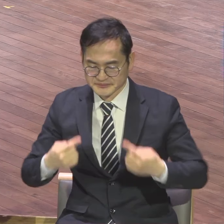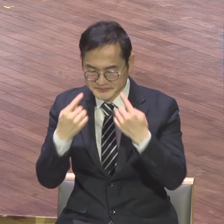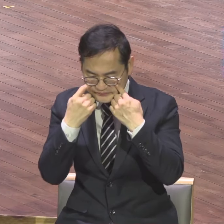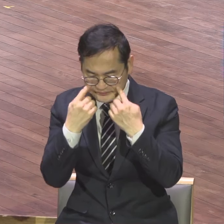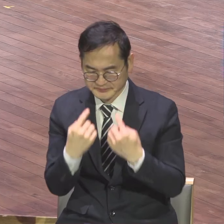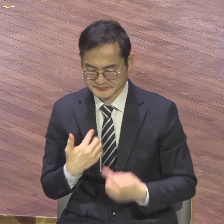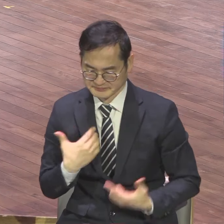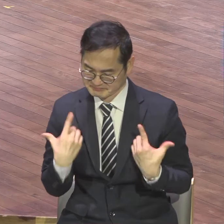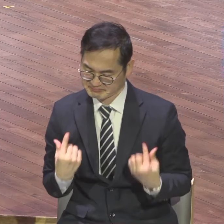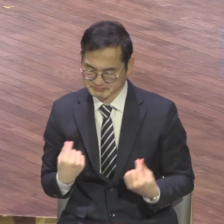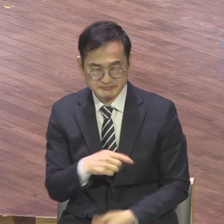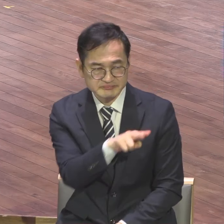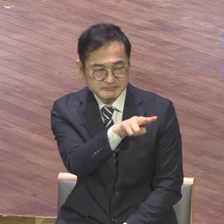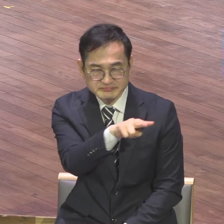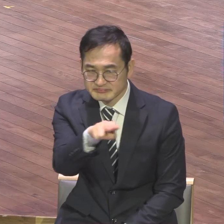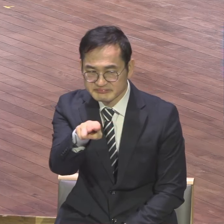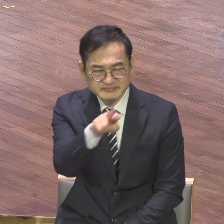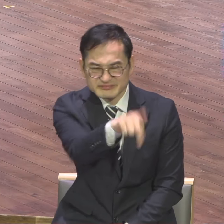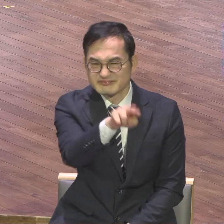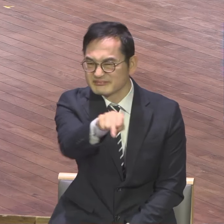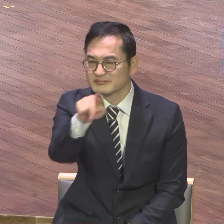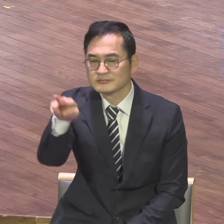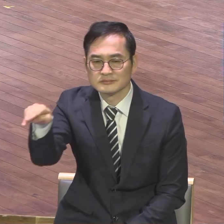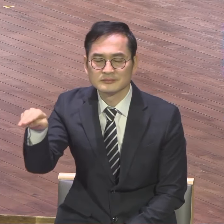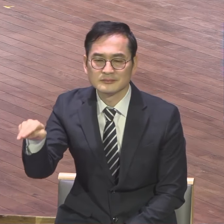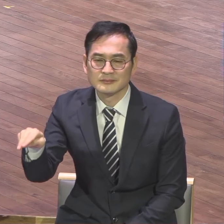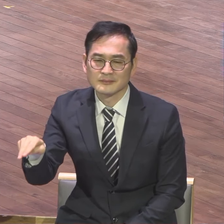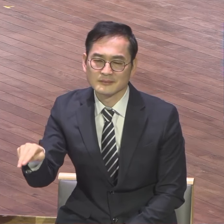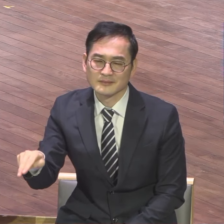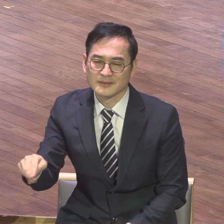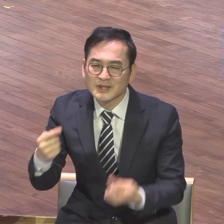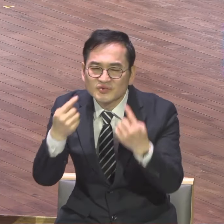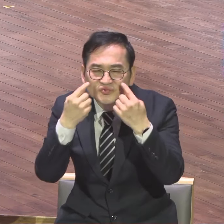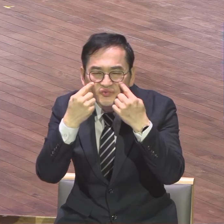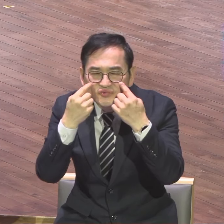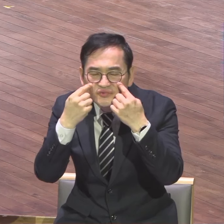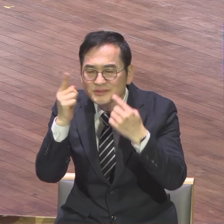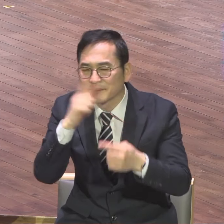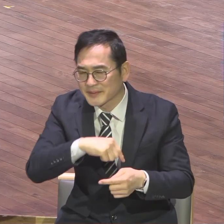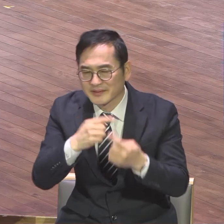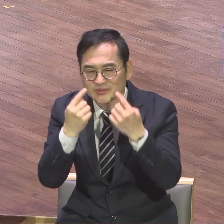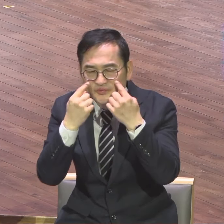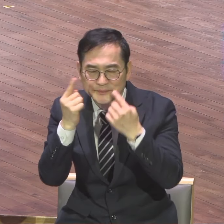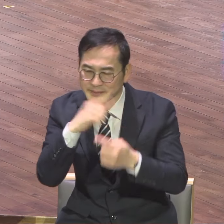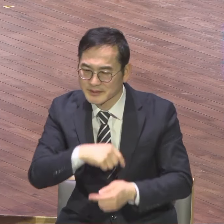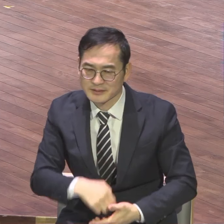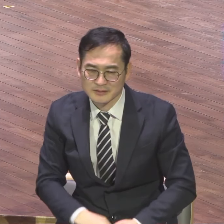상세히 3장 6장 11장 이 관점에서 사람을 딱 바라볼 때